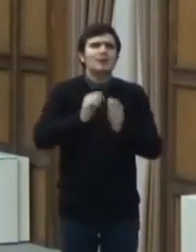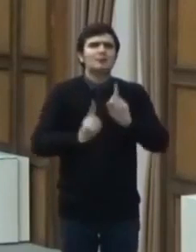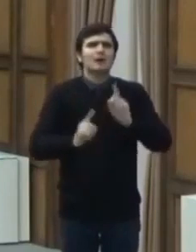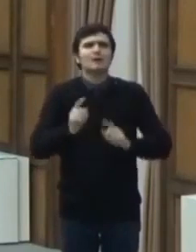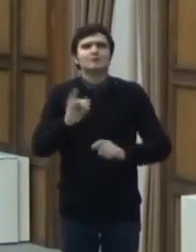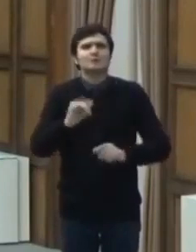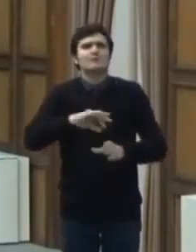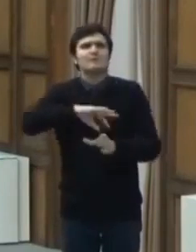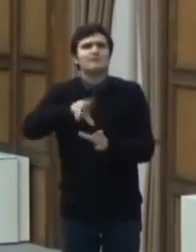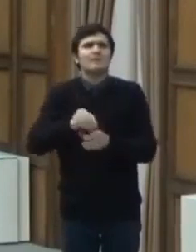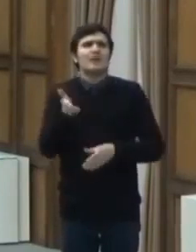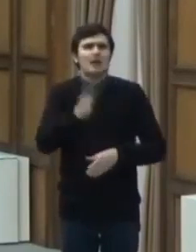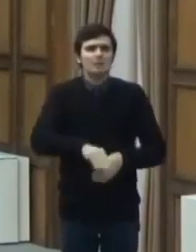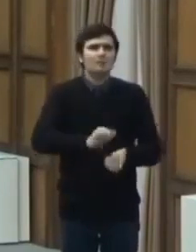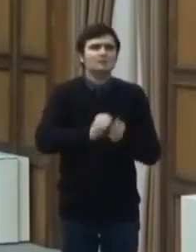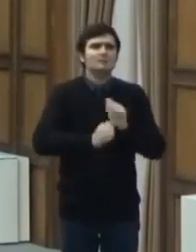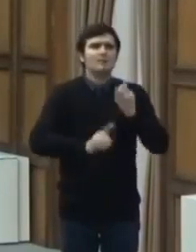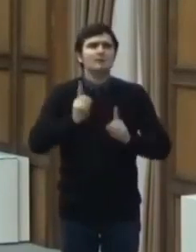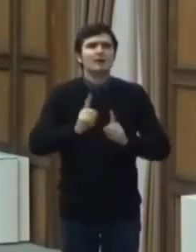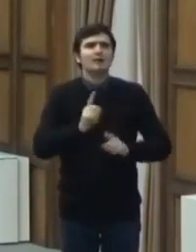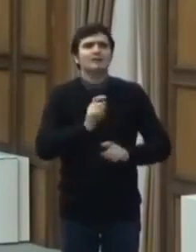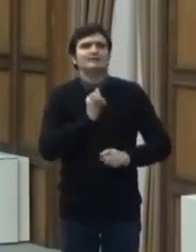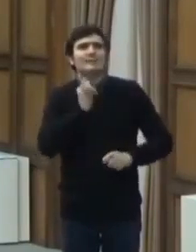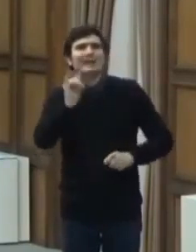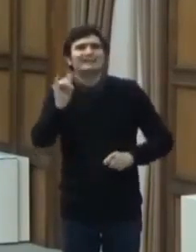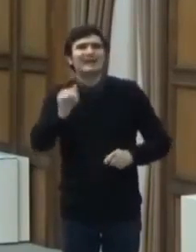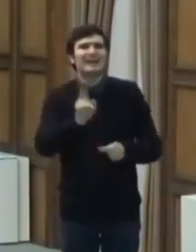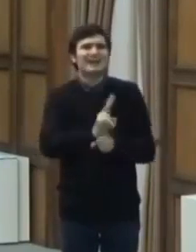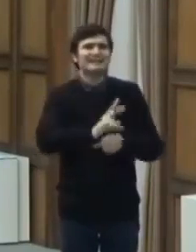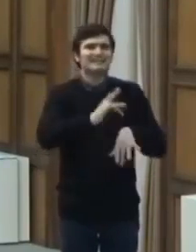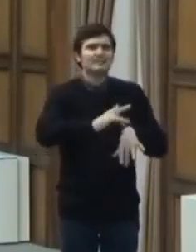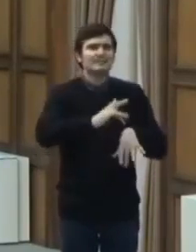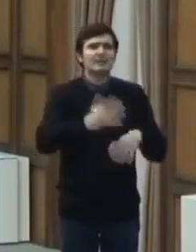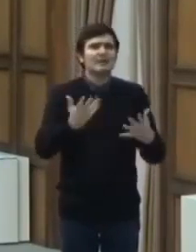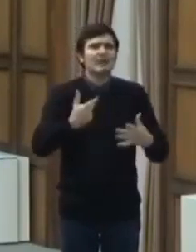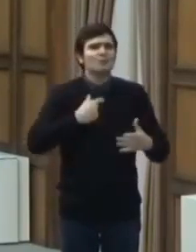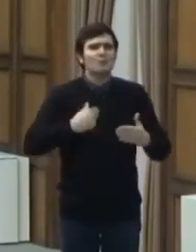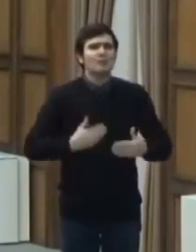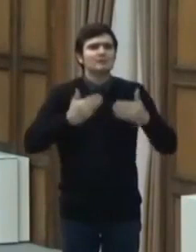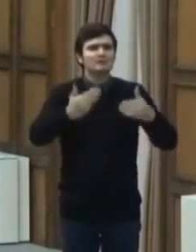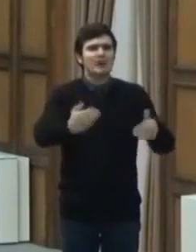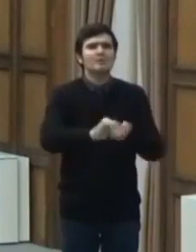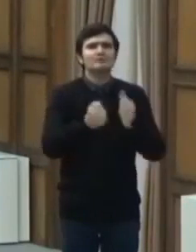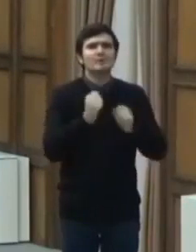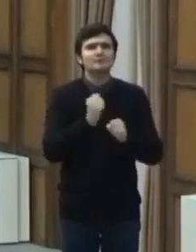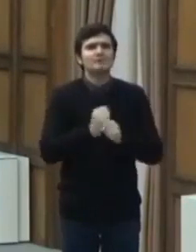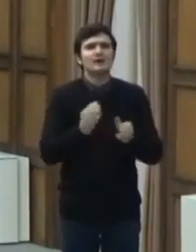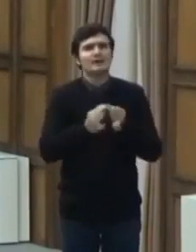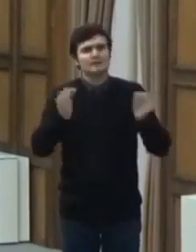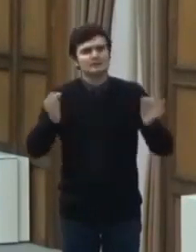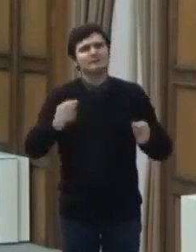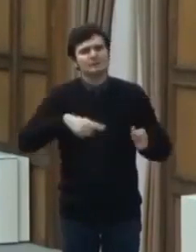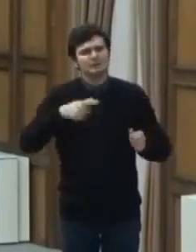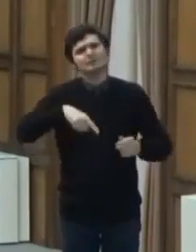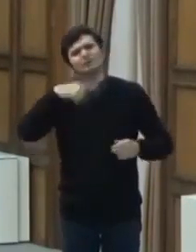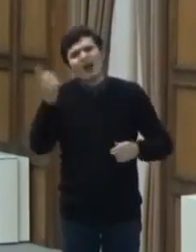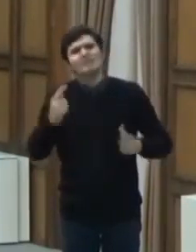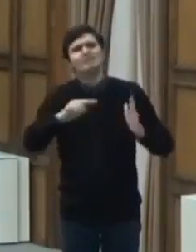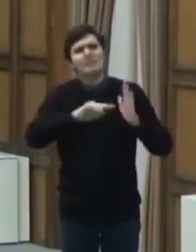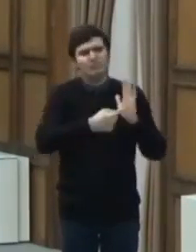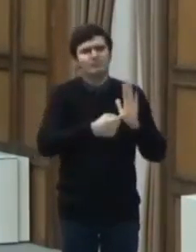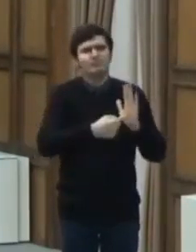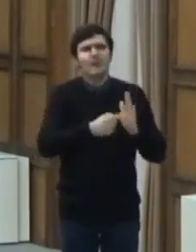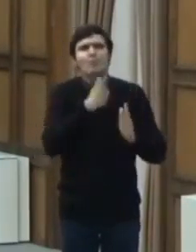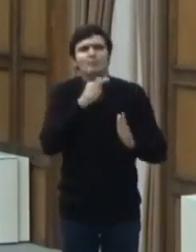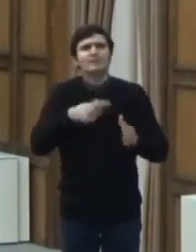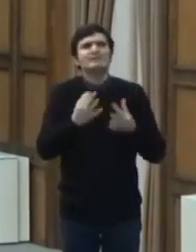familie, deplasarea pentru asistența medicală care nu poate fi amânată și nici realizată de la distanță, și mai sunt încă câteva puncte care se